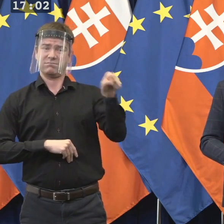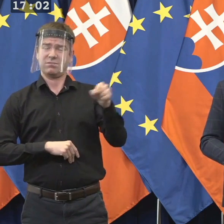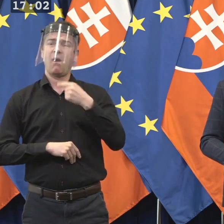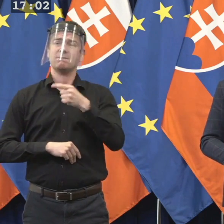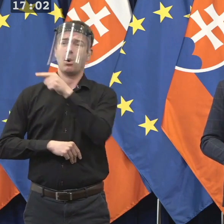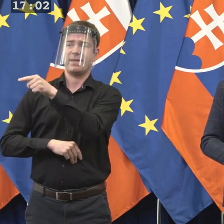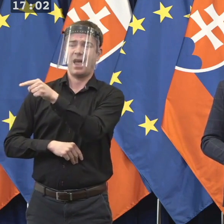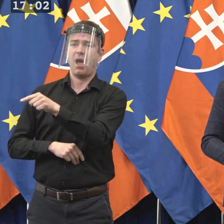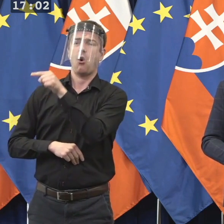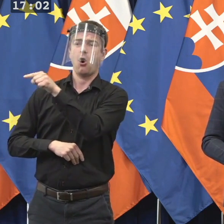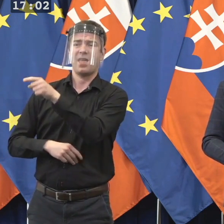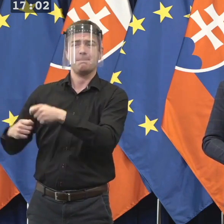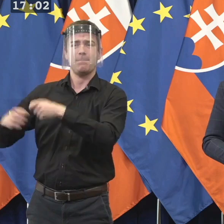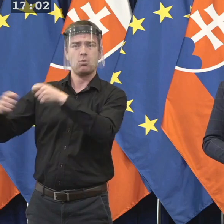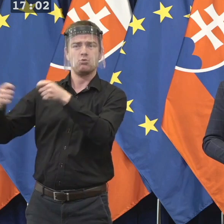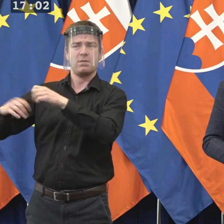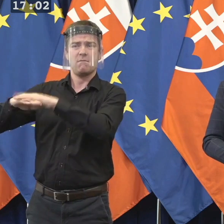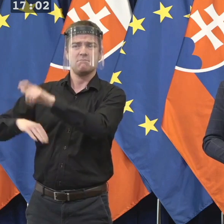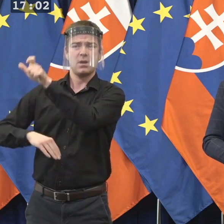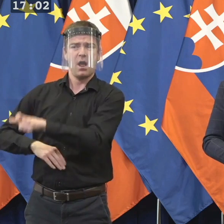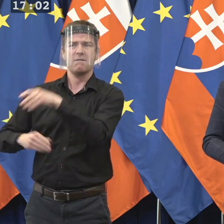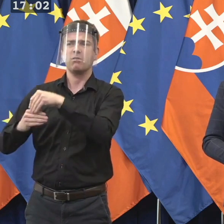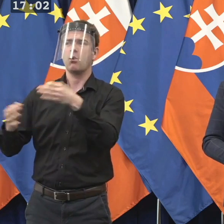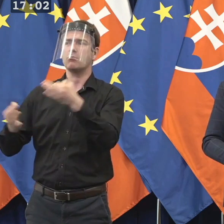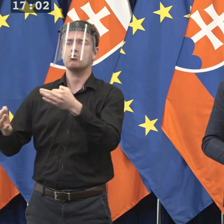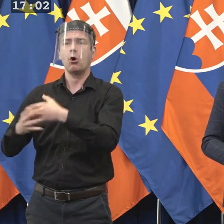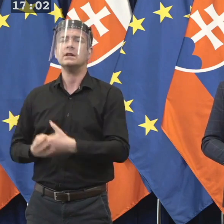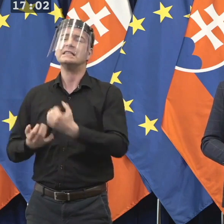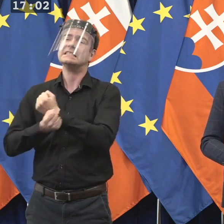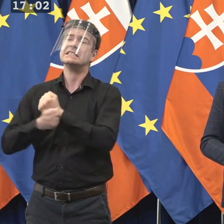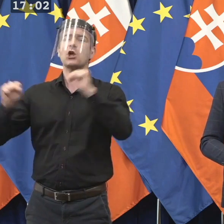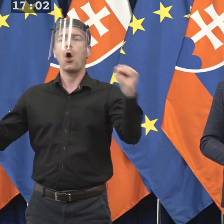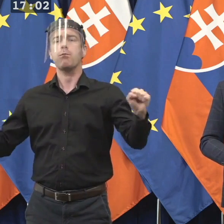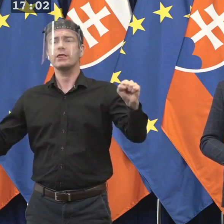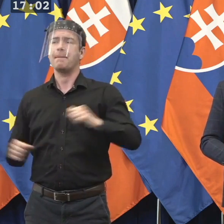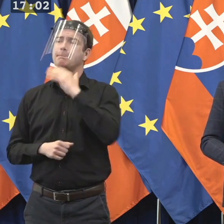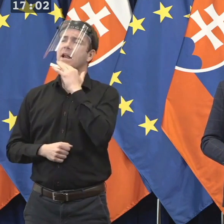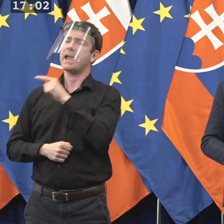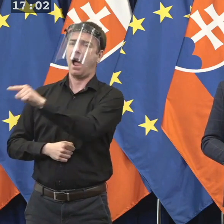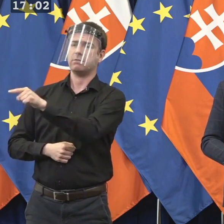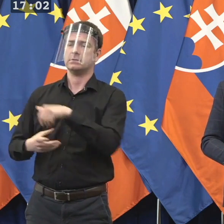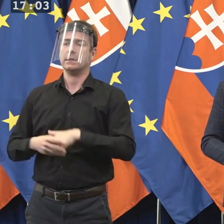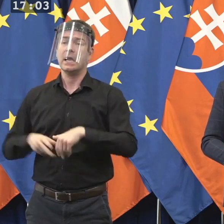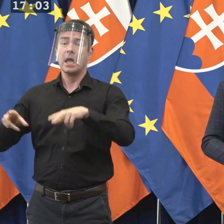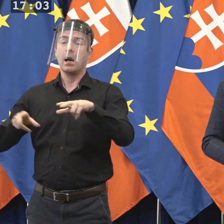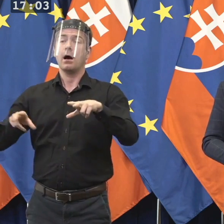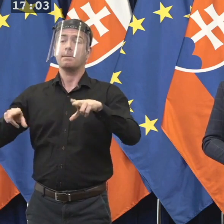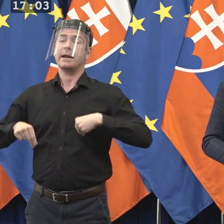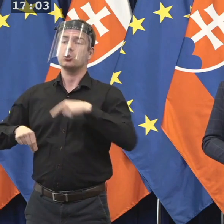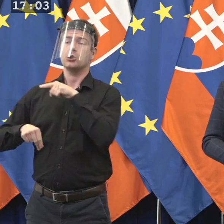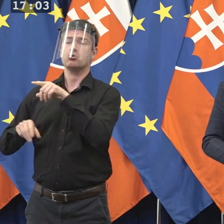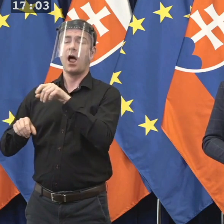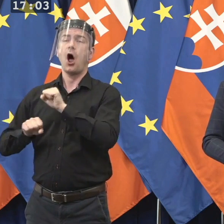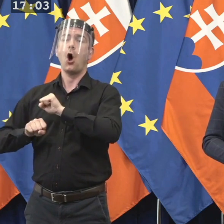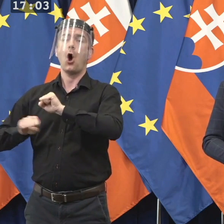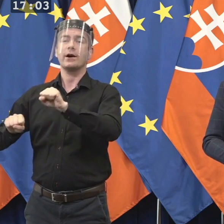vážnym porušením práv došlo v súvislosti so slobodou prejavu a práva na informácie, pretože predsednička úradu na ochranu osobných údajov si